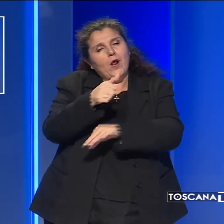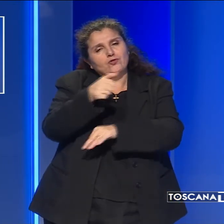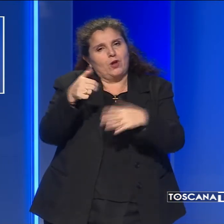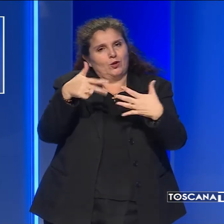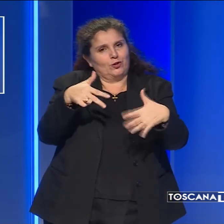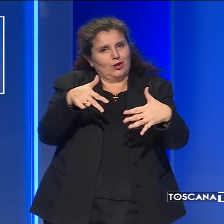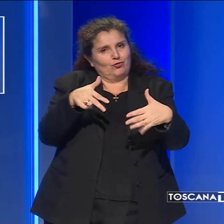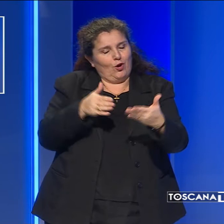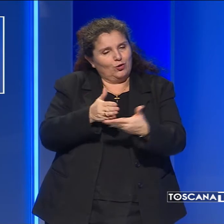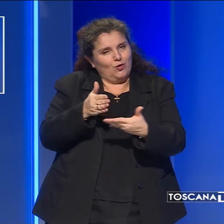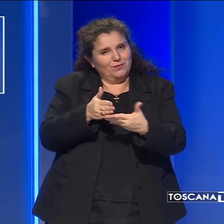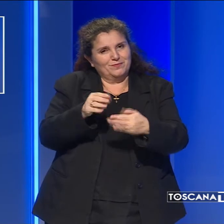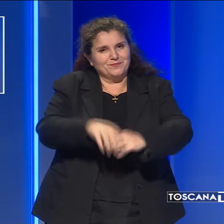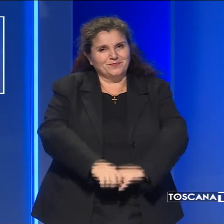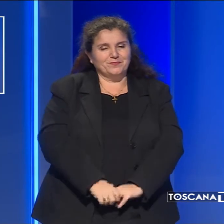118.